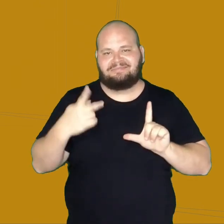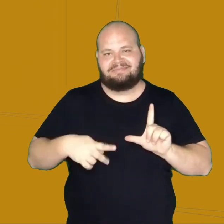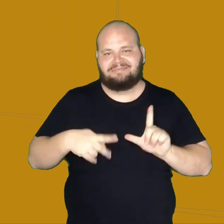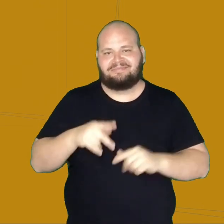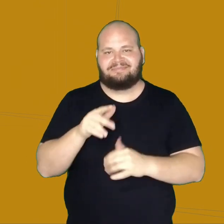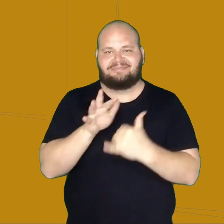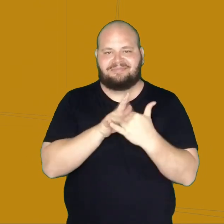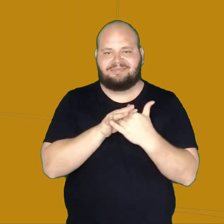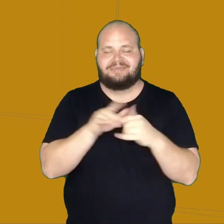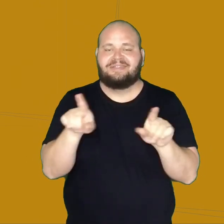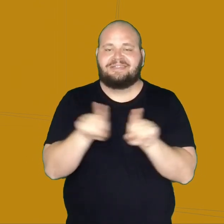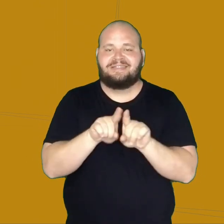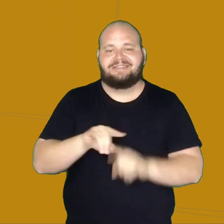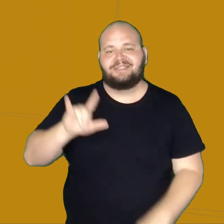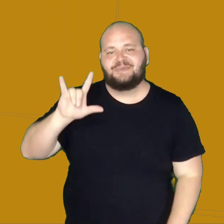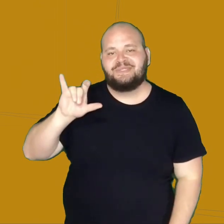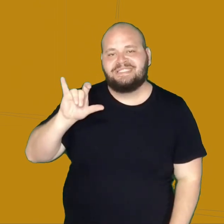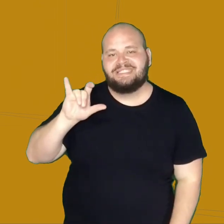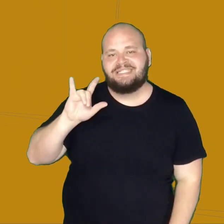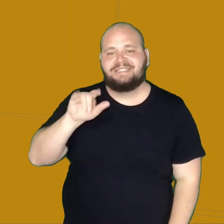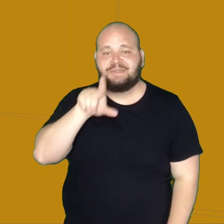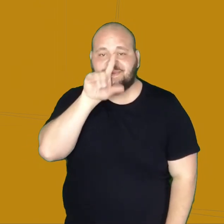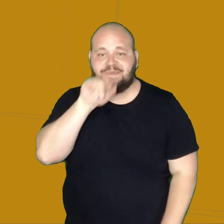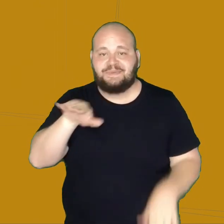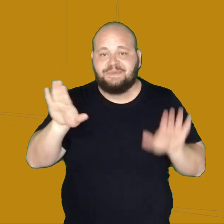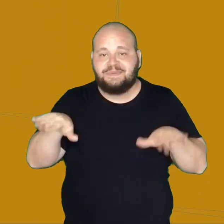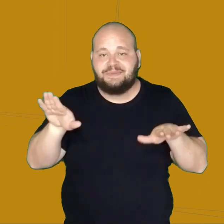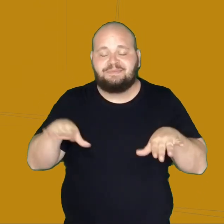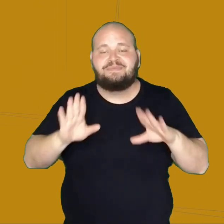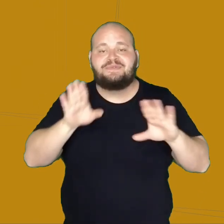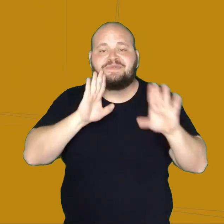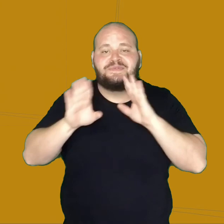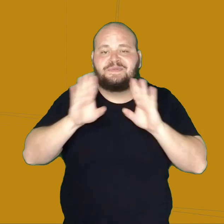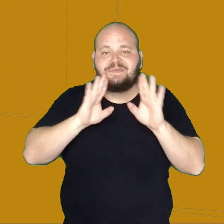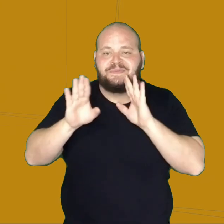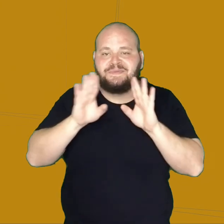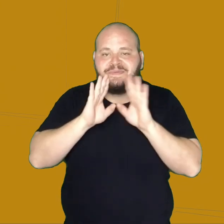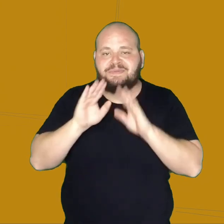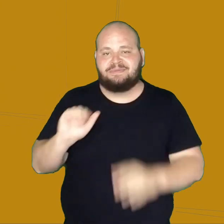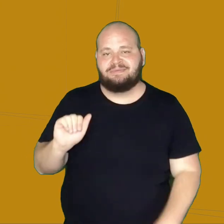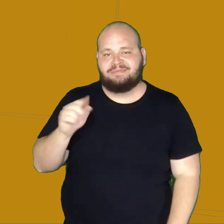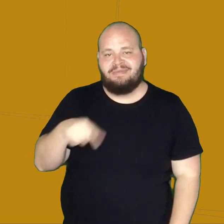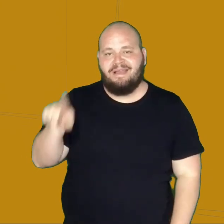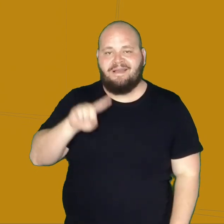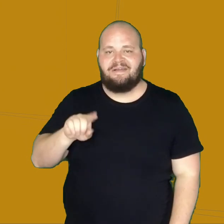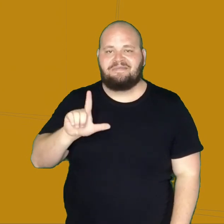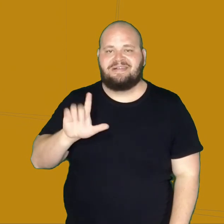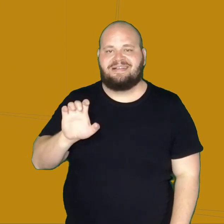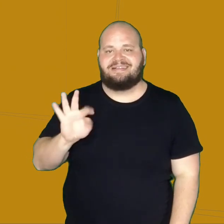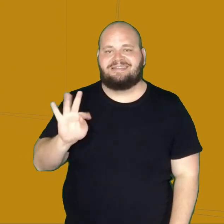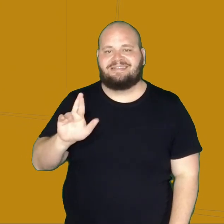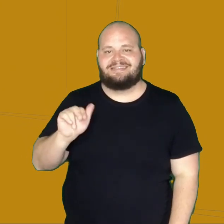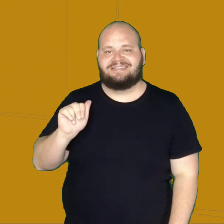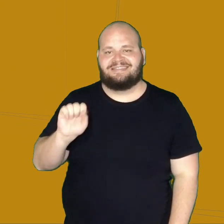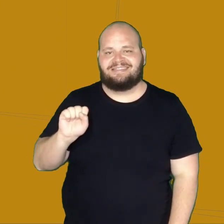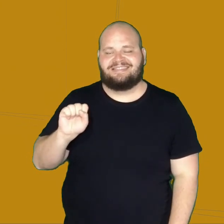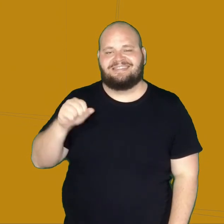no YouTube e também no Instagram, no Twitter e no Facebook, pelo arroba Letras na Rede. Deixe nos